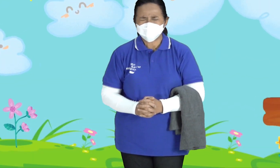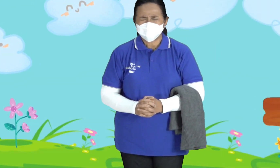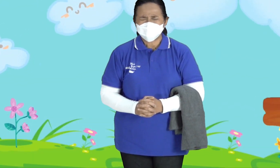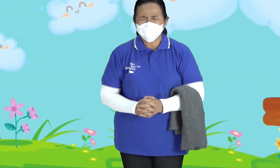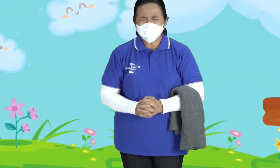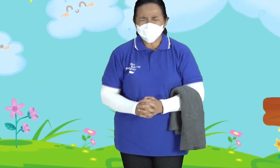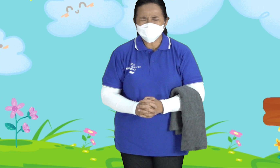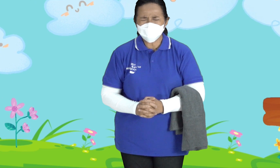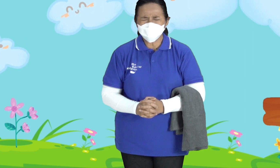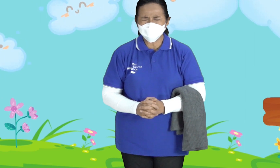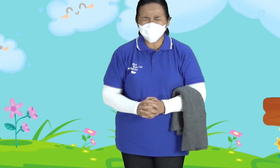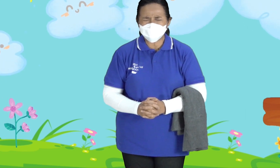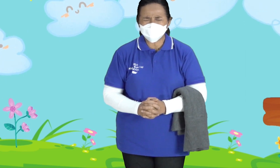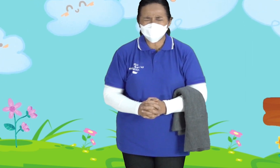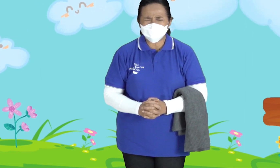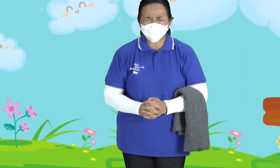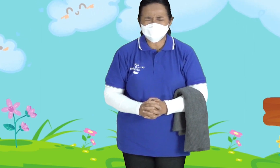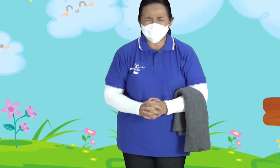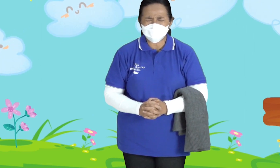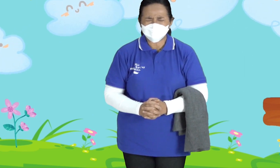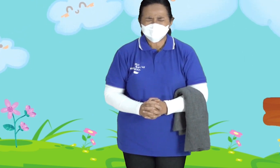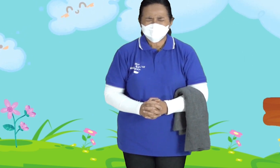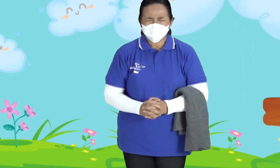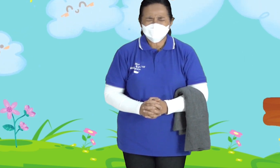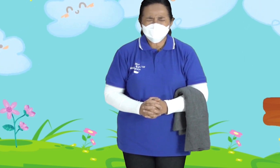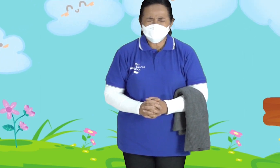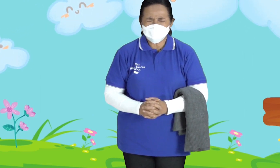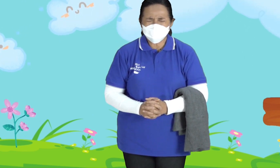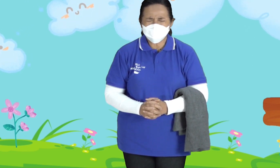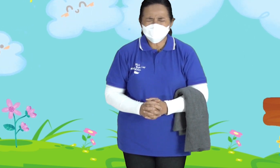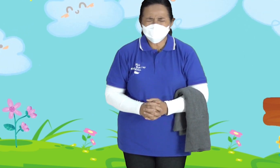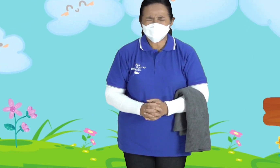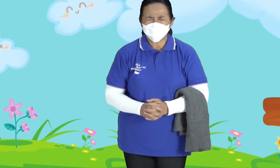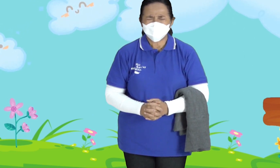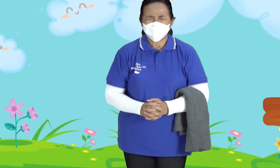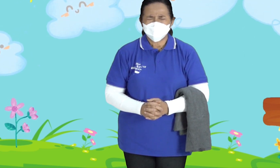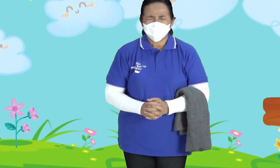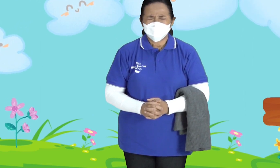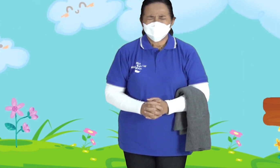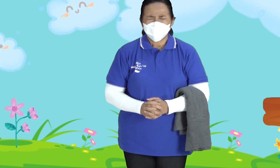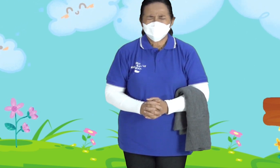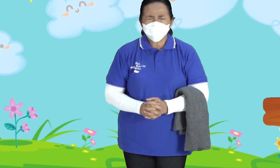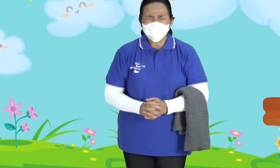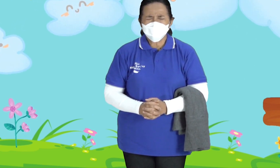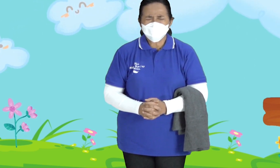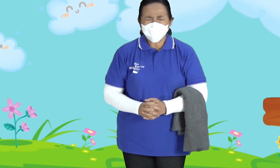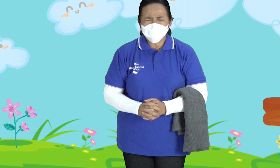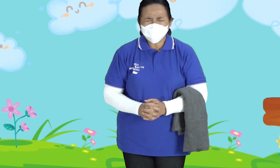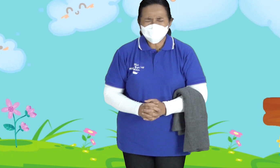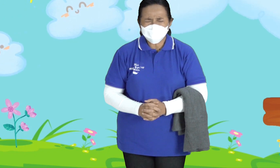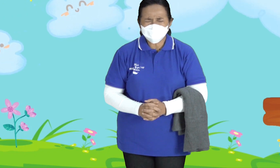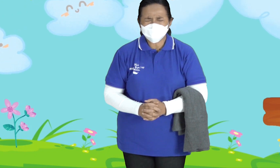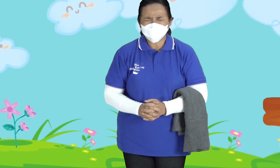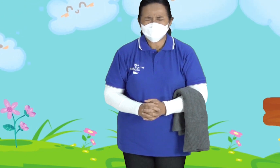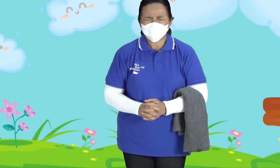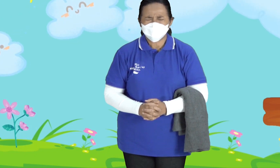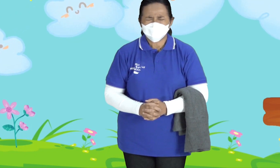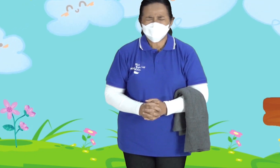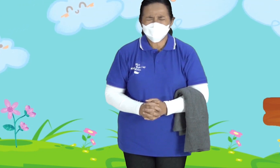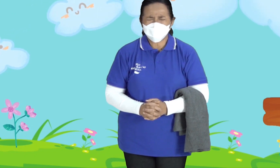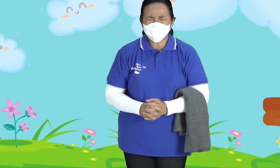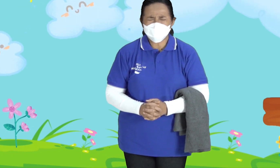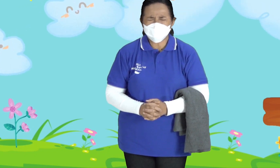Terima kasih Untuk firman Tuhan Pada Pagi hari ini Kami Boleh Belajar